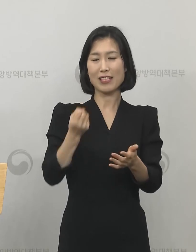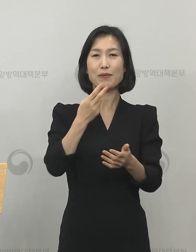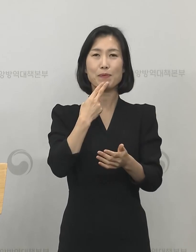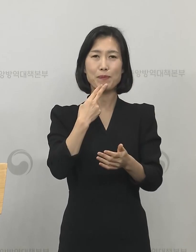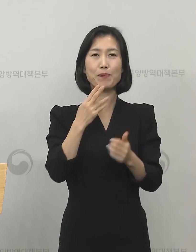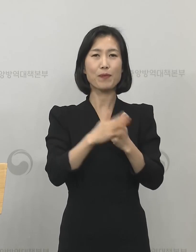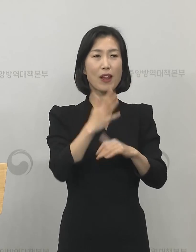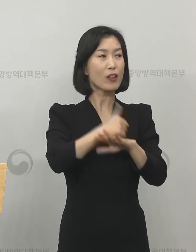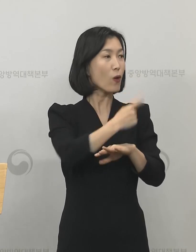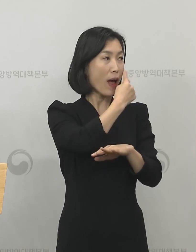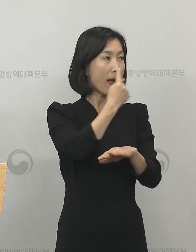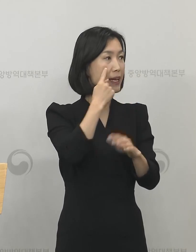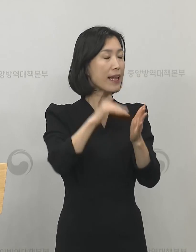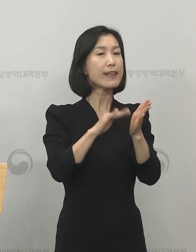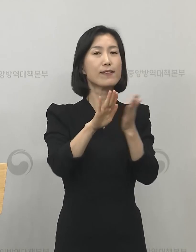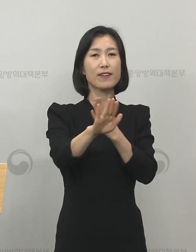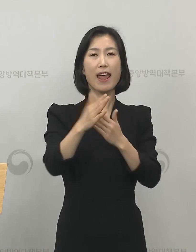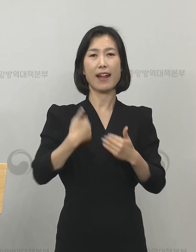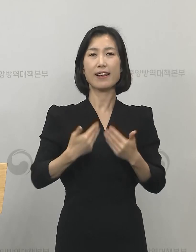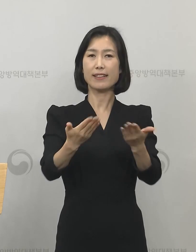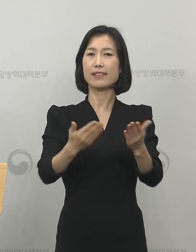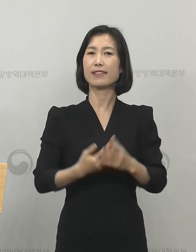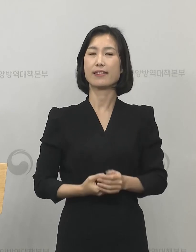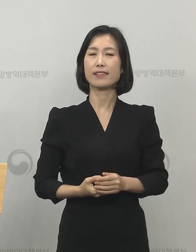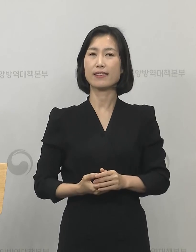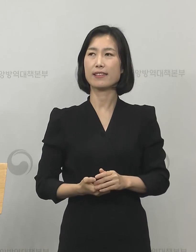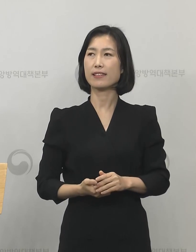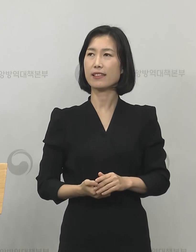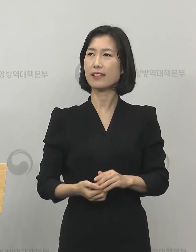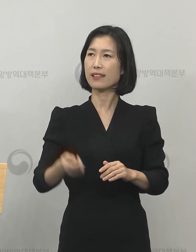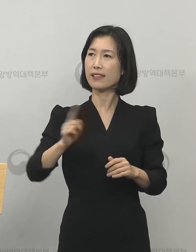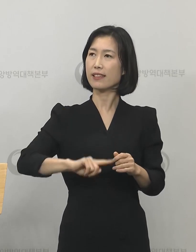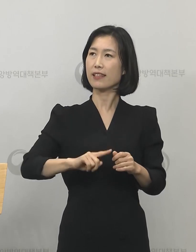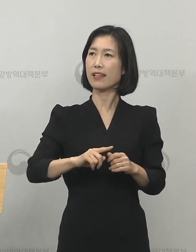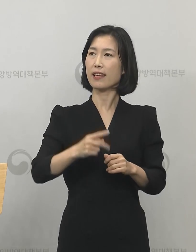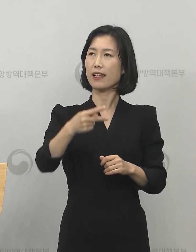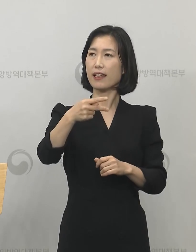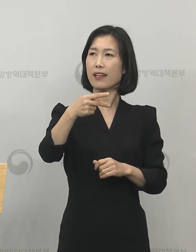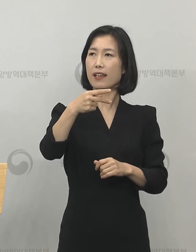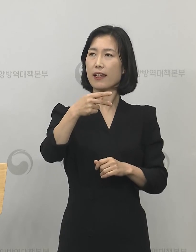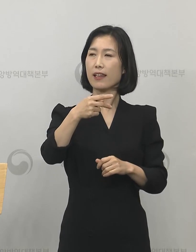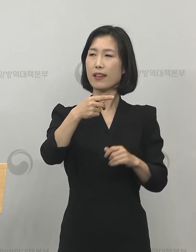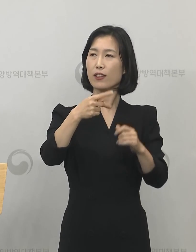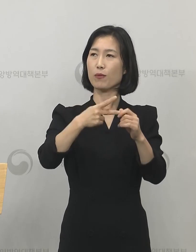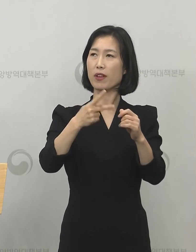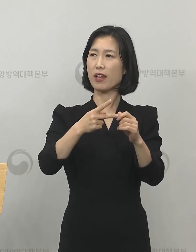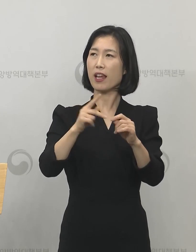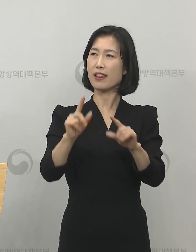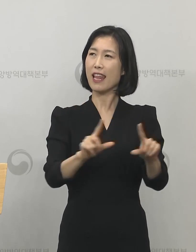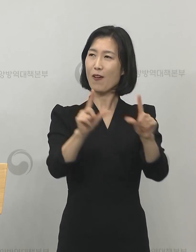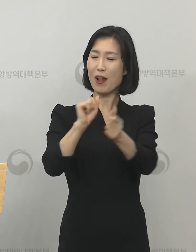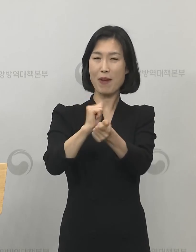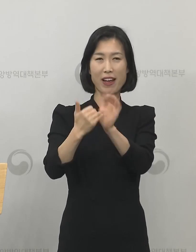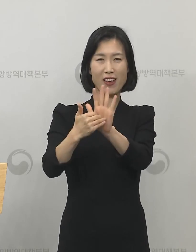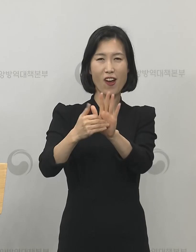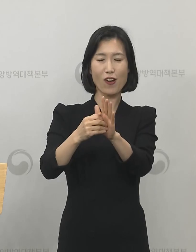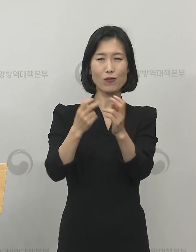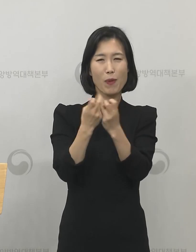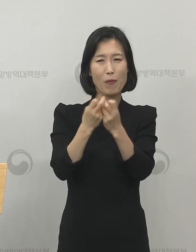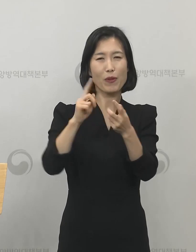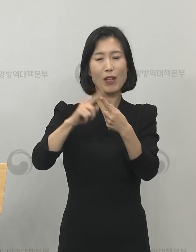말씀을 드리도록 그렇게 하겠습니다. 네 다음 질문입니다. 생활방역수칙과 관련된 질문입니다.